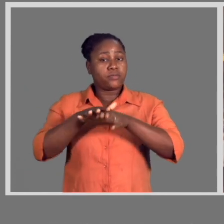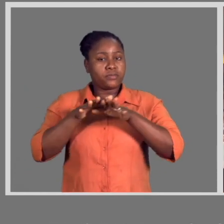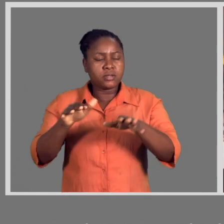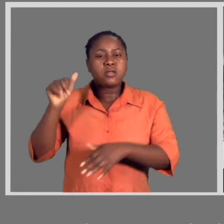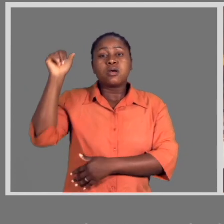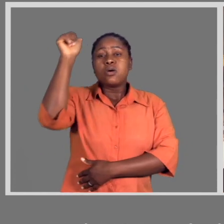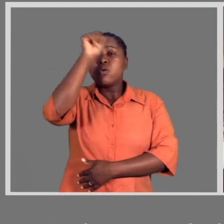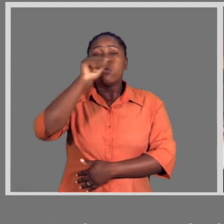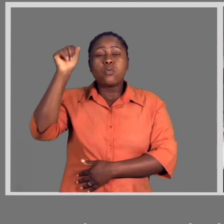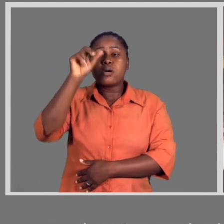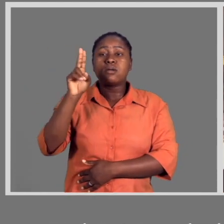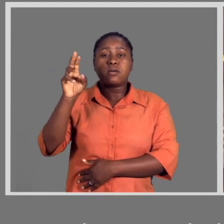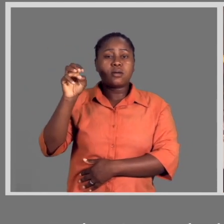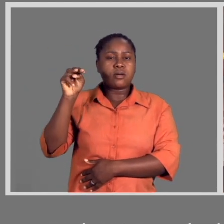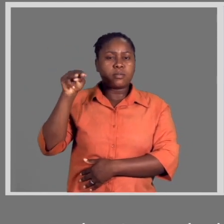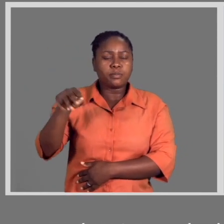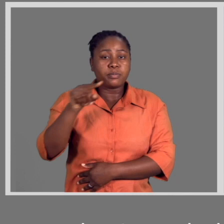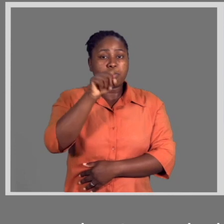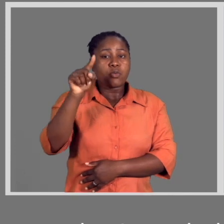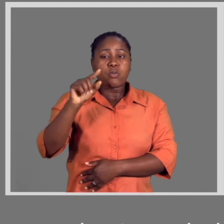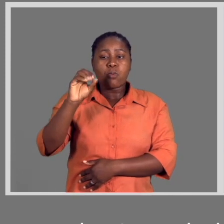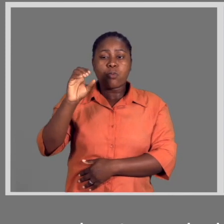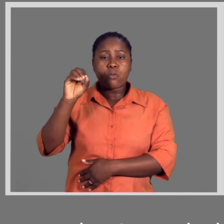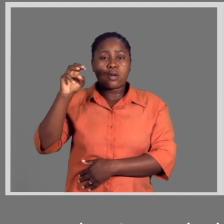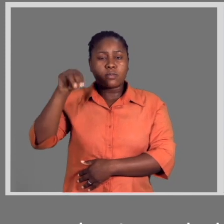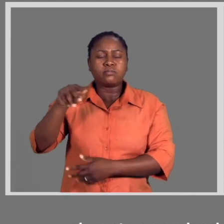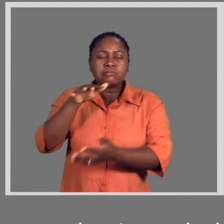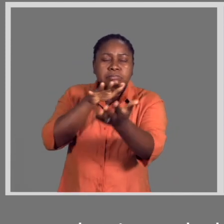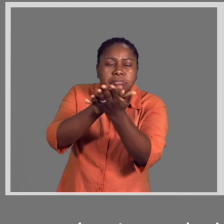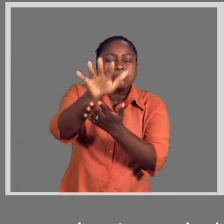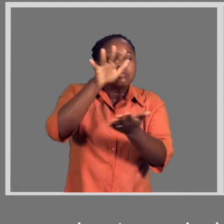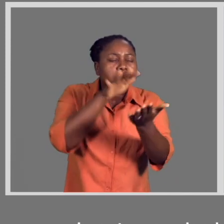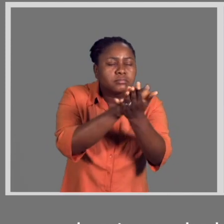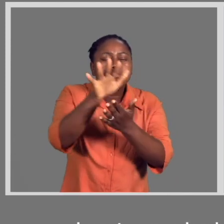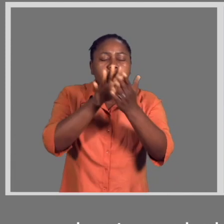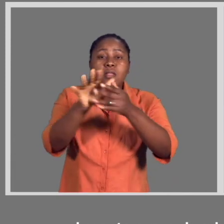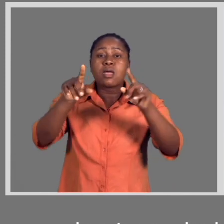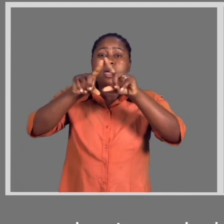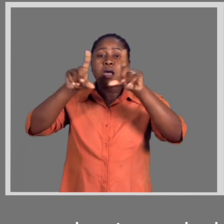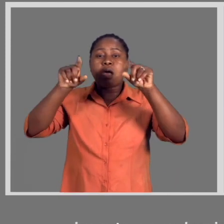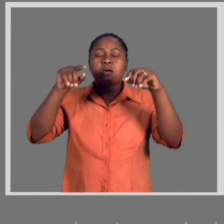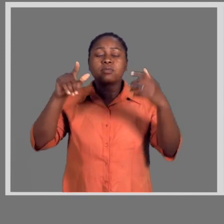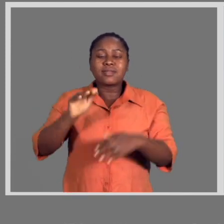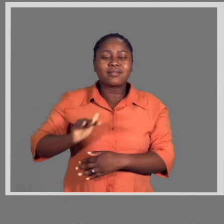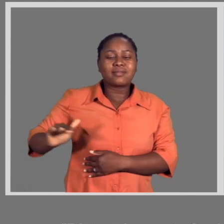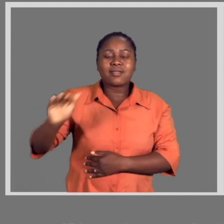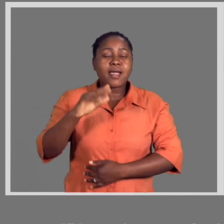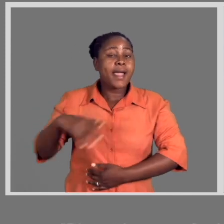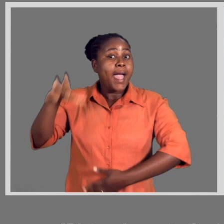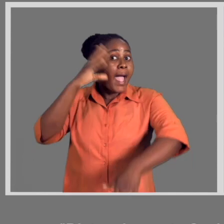a pandemia, a Universidade Eduardo Mondelhan realizou um debate via Zoom subordinado ao tema distanciamento social,